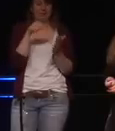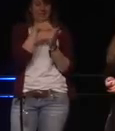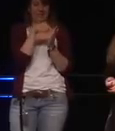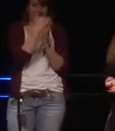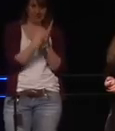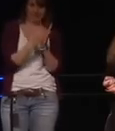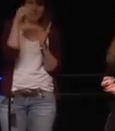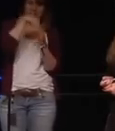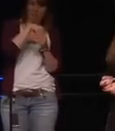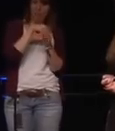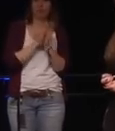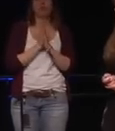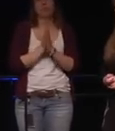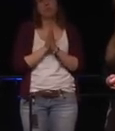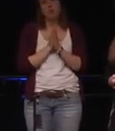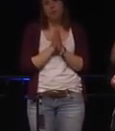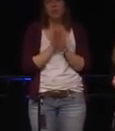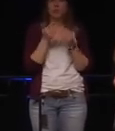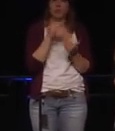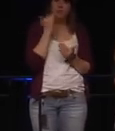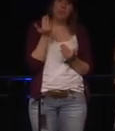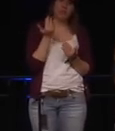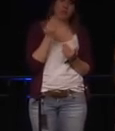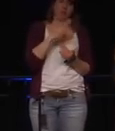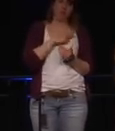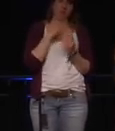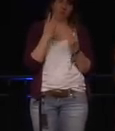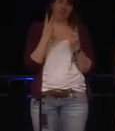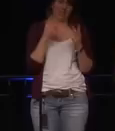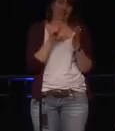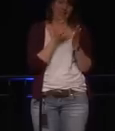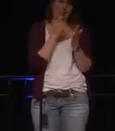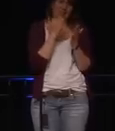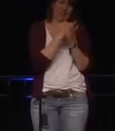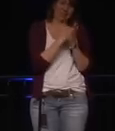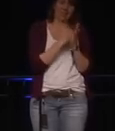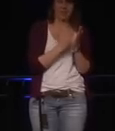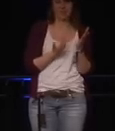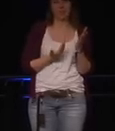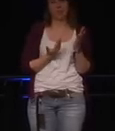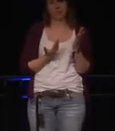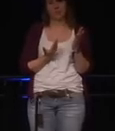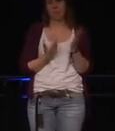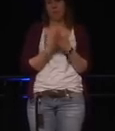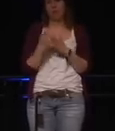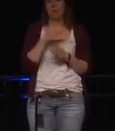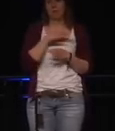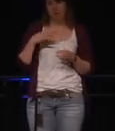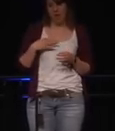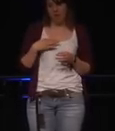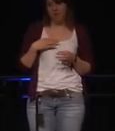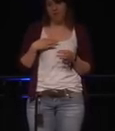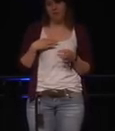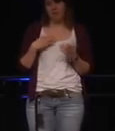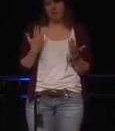rauskommt und ein paar ganz hilfreiche Sachen kommen da hin. Also Privacy by Design, die Dinge müssen so